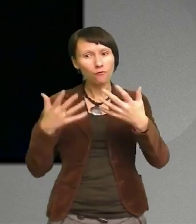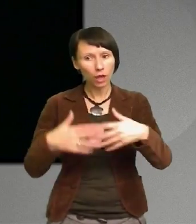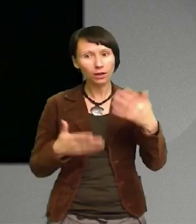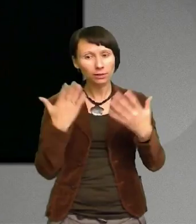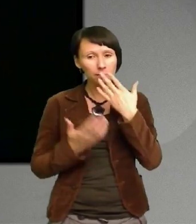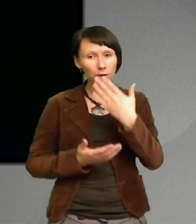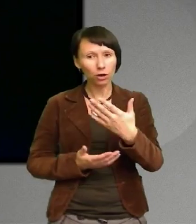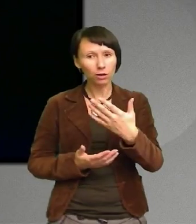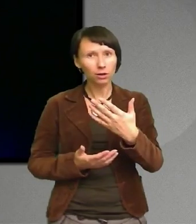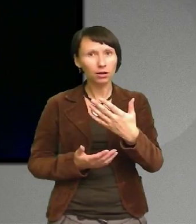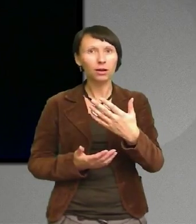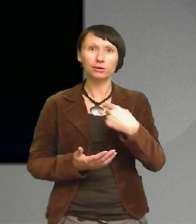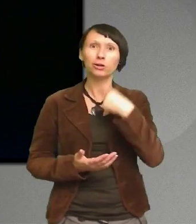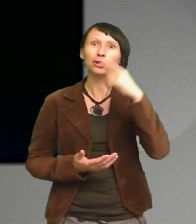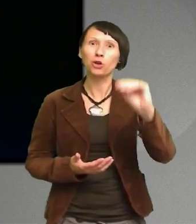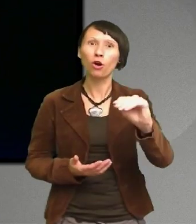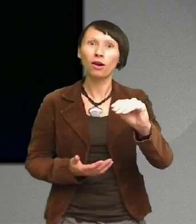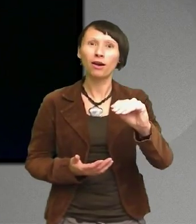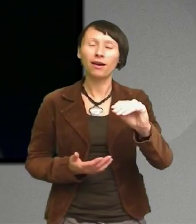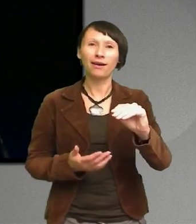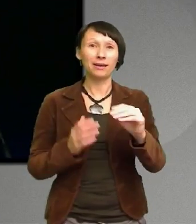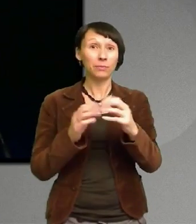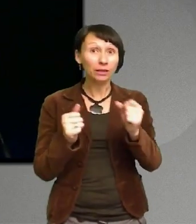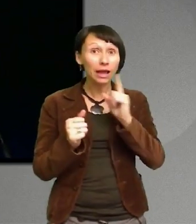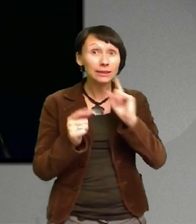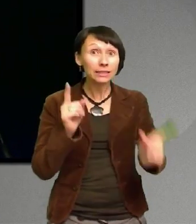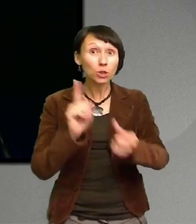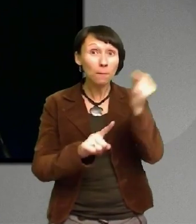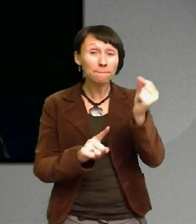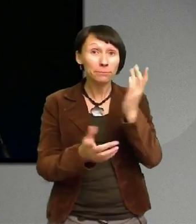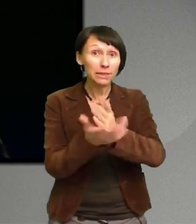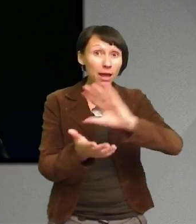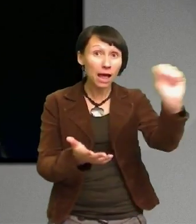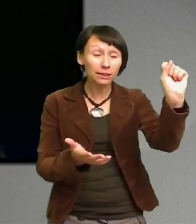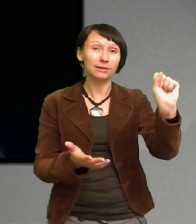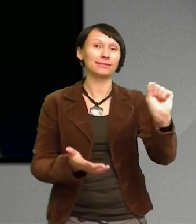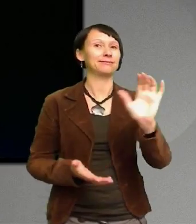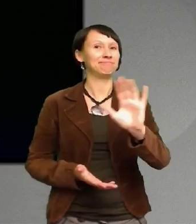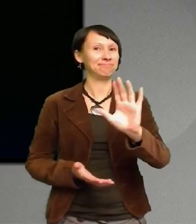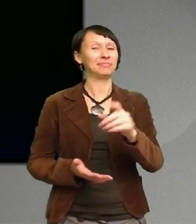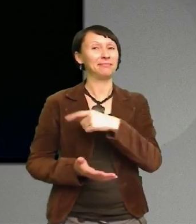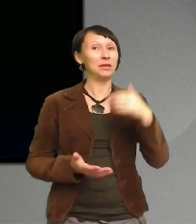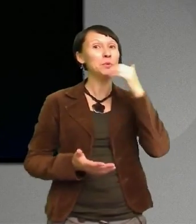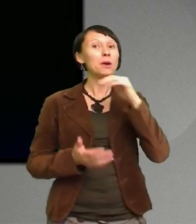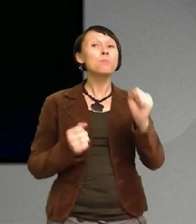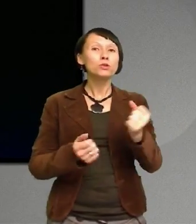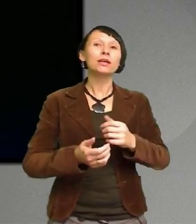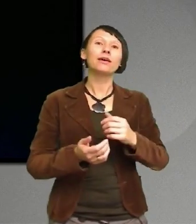Men det är inte slumpen som bestämmer alltid Utan vi unga måste erbjudas möjligheten Och vi måste